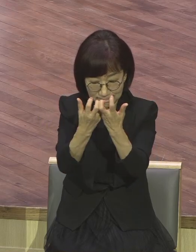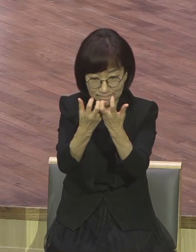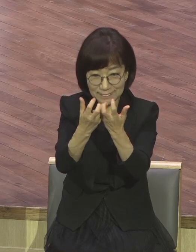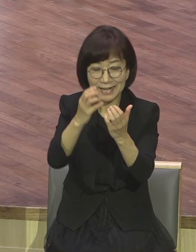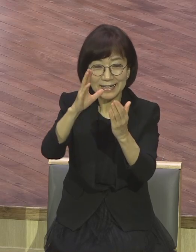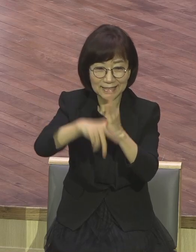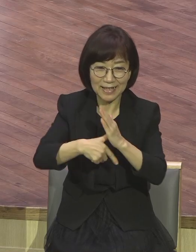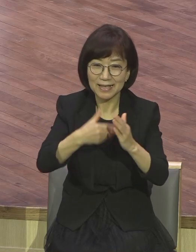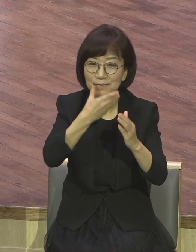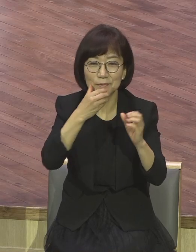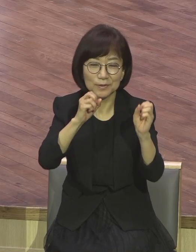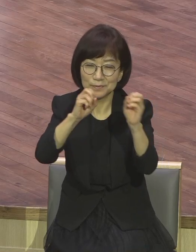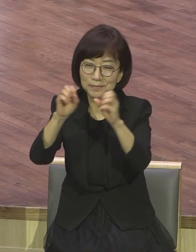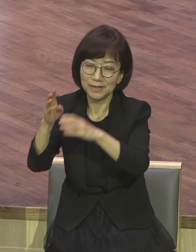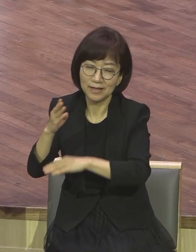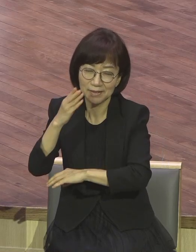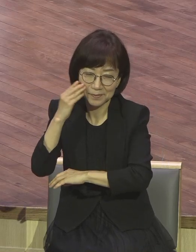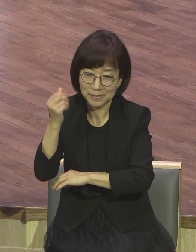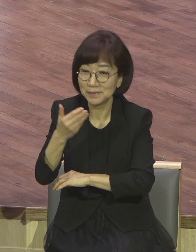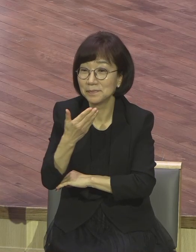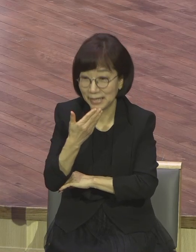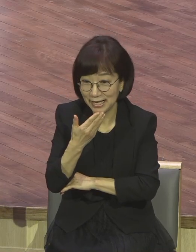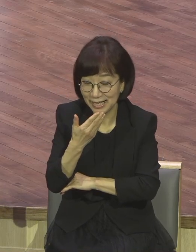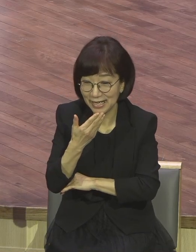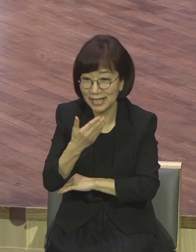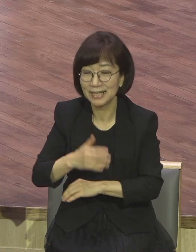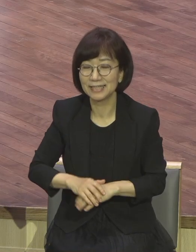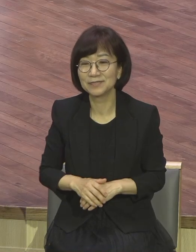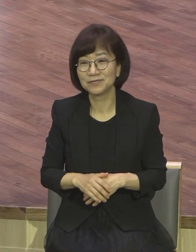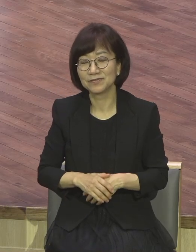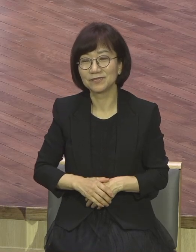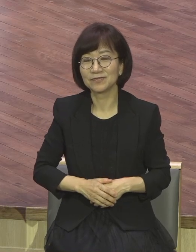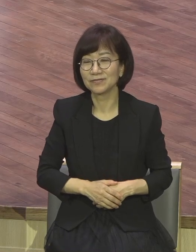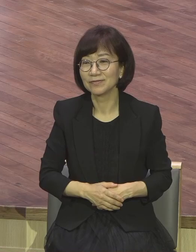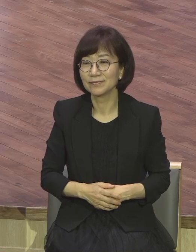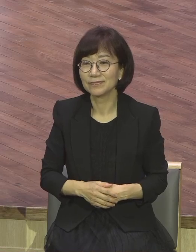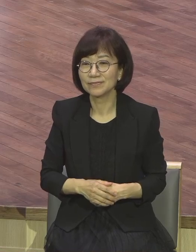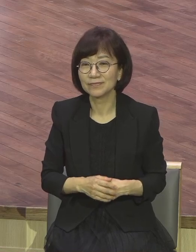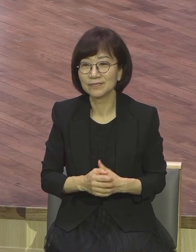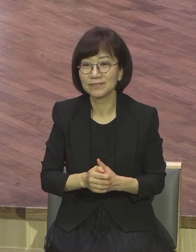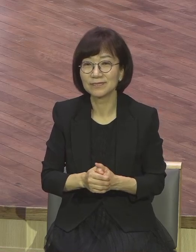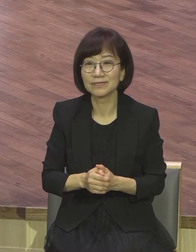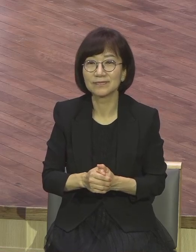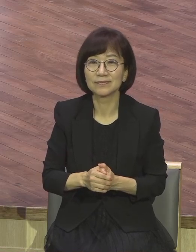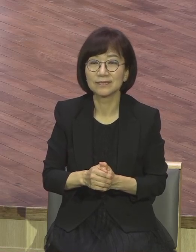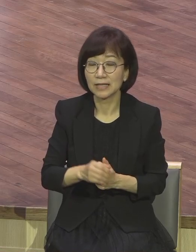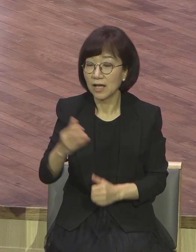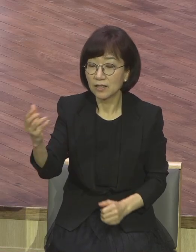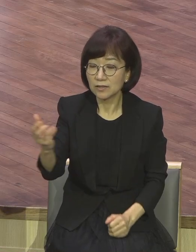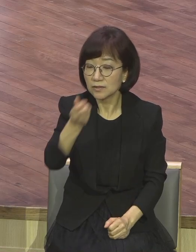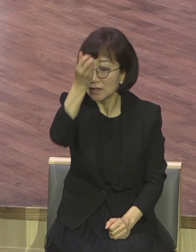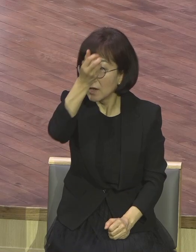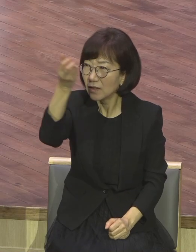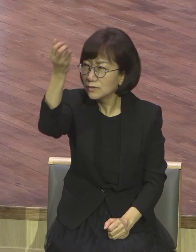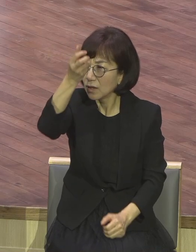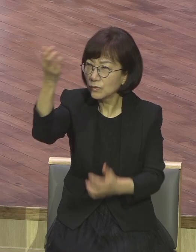성령 충만 성령 충만은 뭐예요? 모든 오고 가는 모든 문제 사건 모든 사람 다